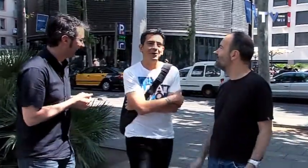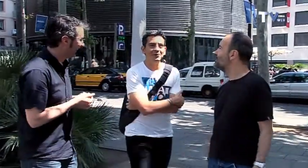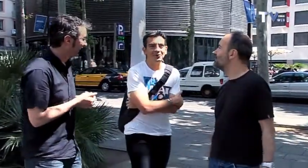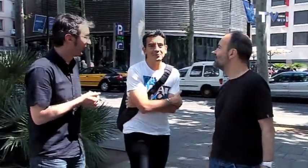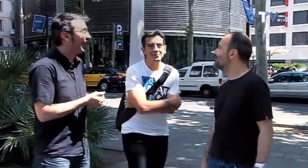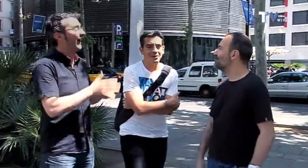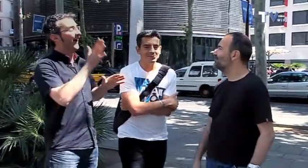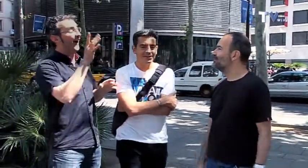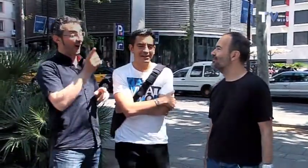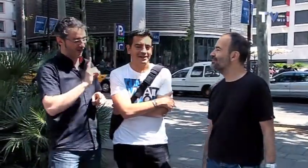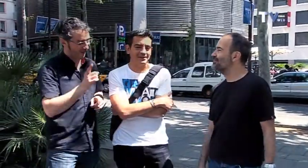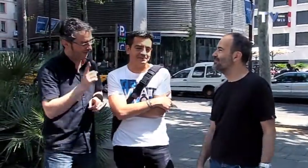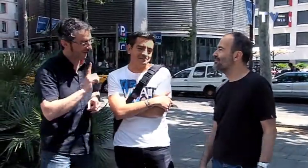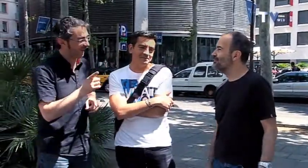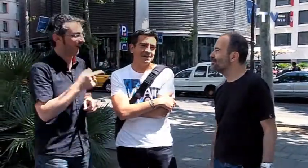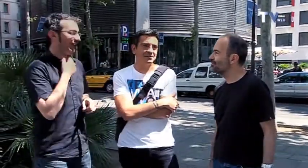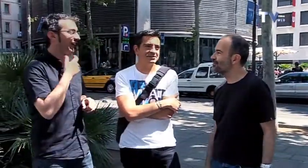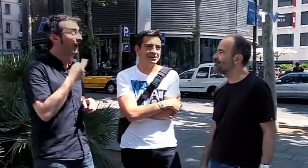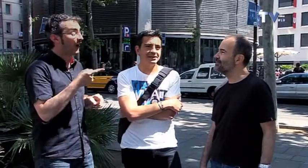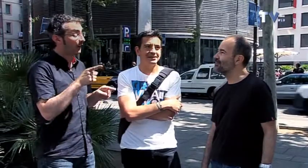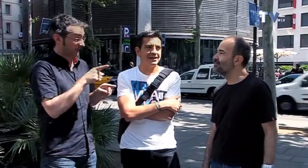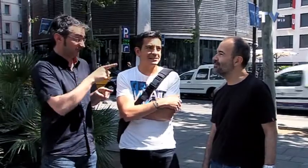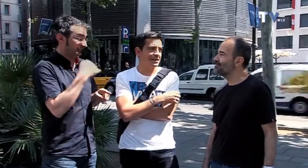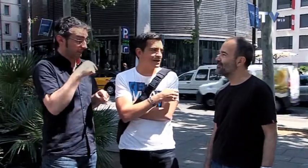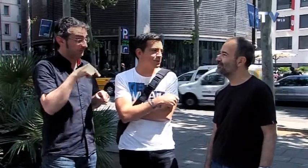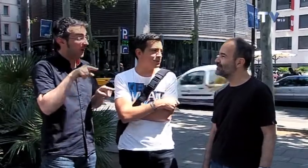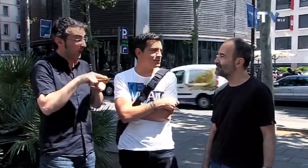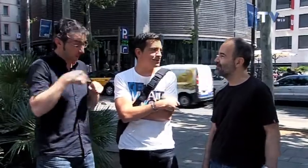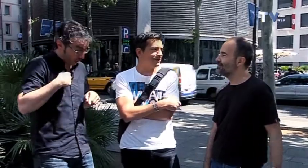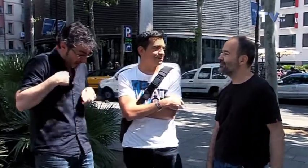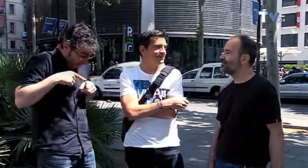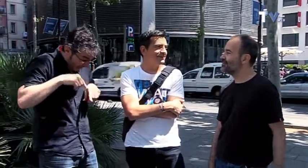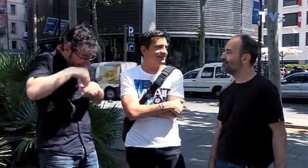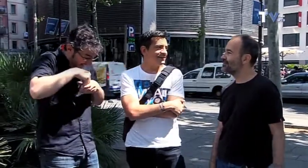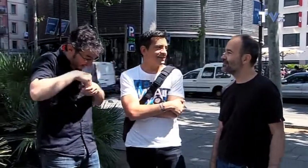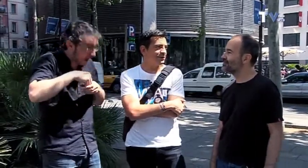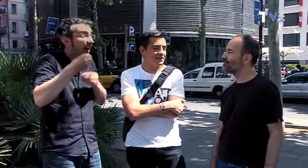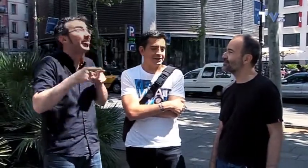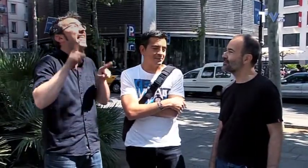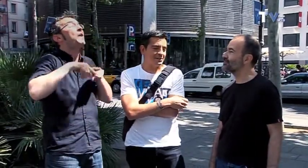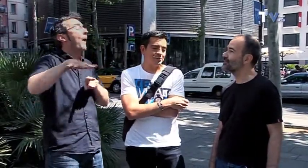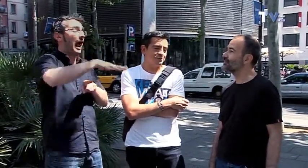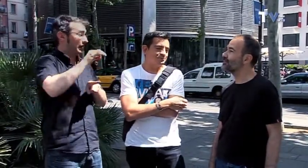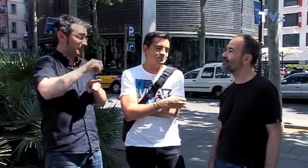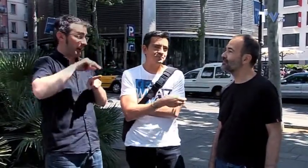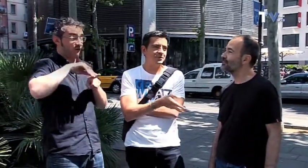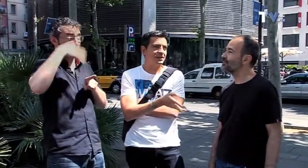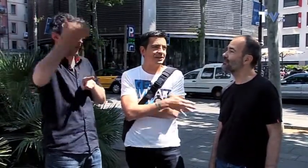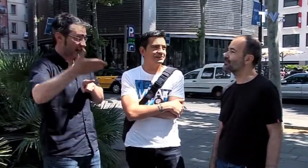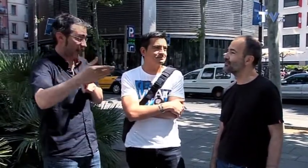No, ya sabes que eso de que en casa del herrero, cuchillo de palo. Y además, está eso de, como